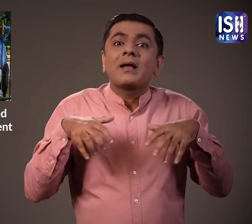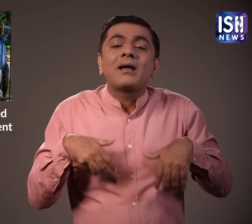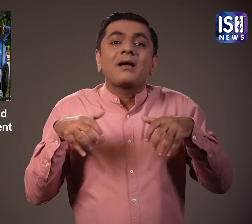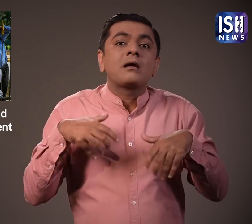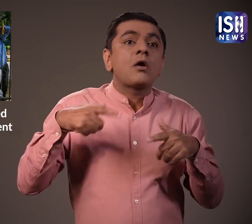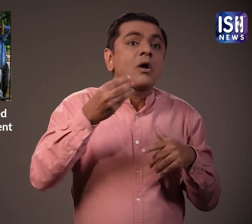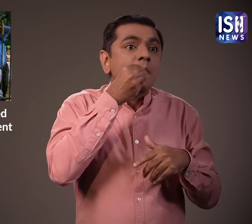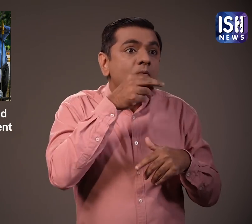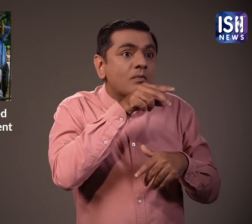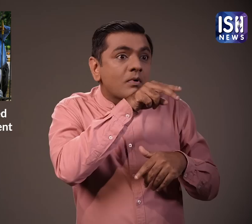मचाते है